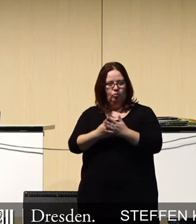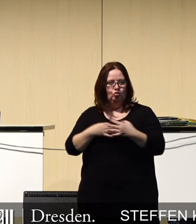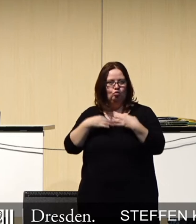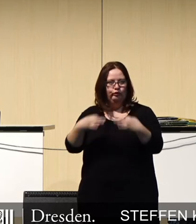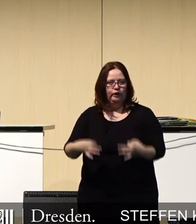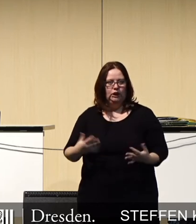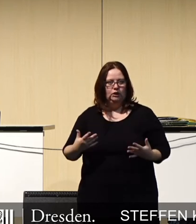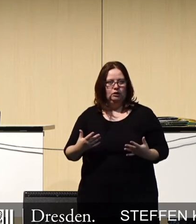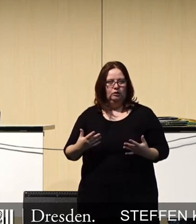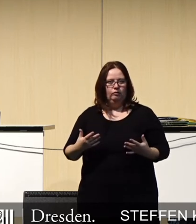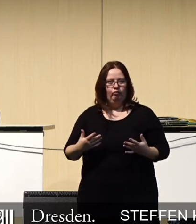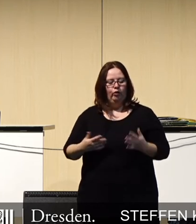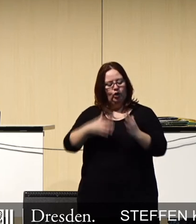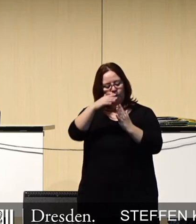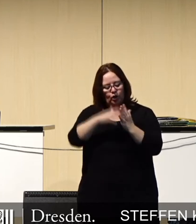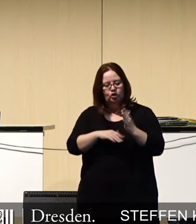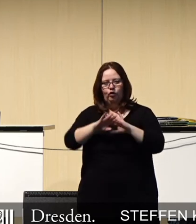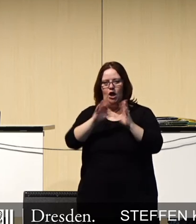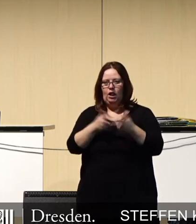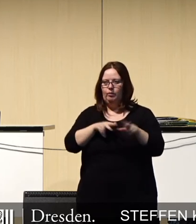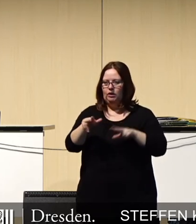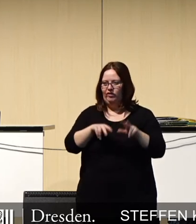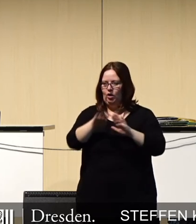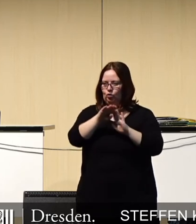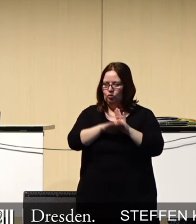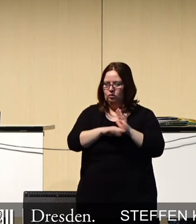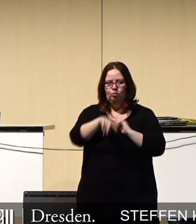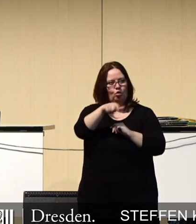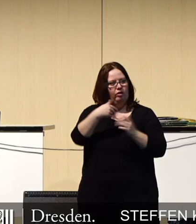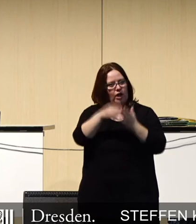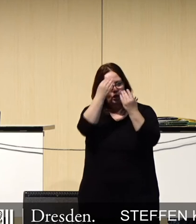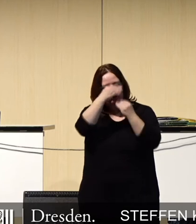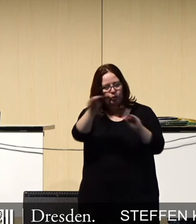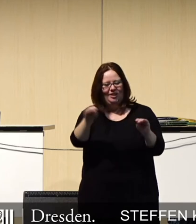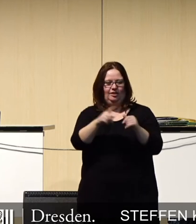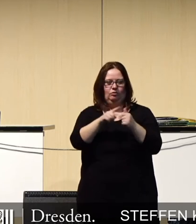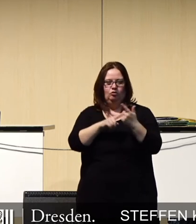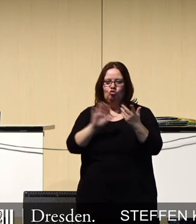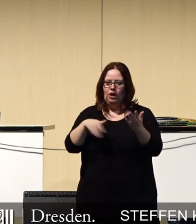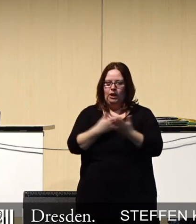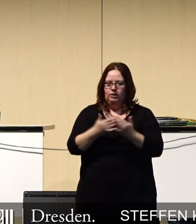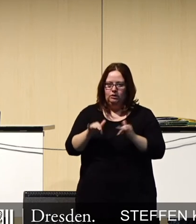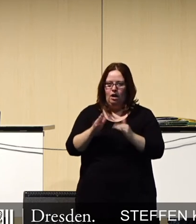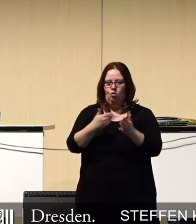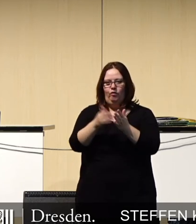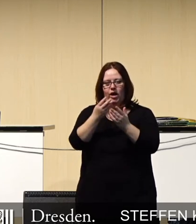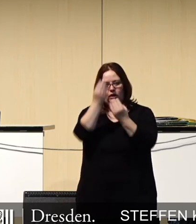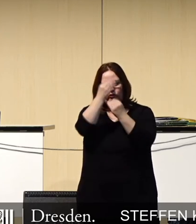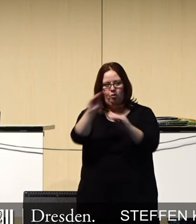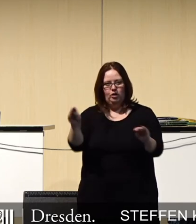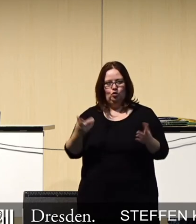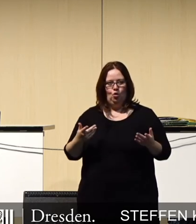Ausschussbericht Allgemeine Verwaltung, wo es darum geht, die Bürger weiter zu informieren über das, was bereits schon da ist auf dresden.de